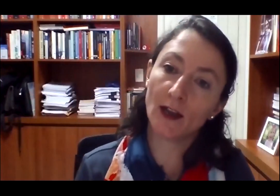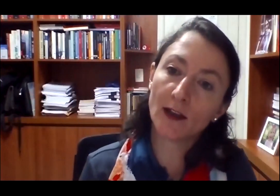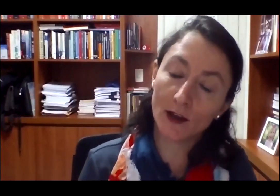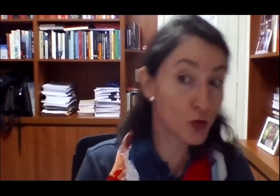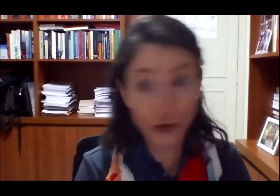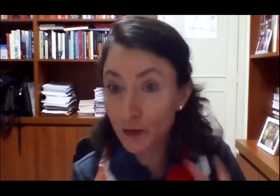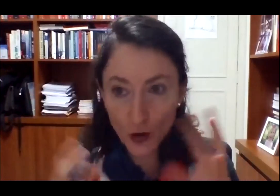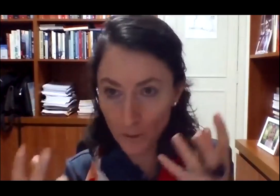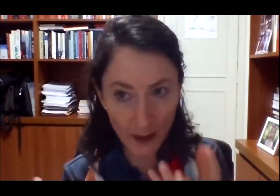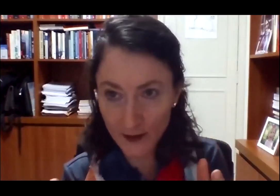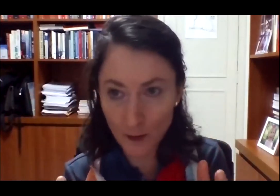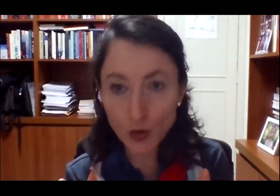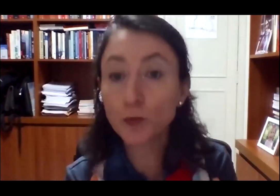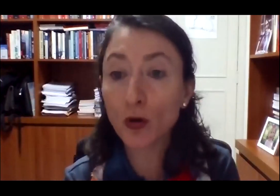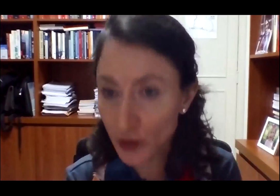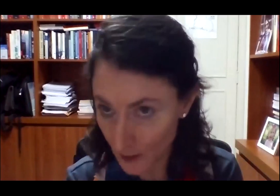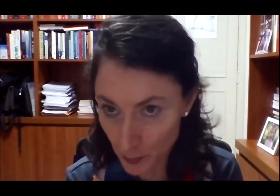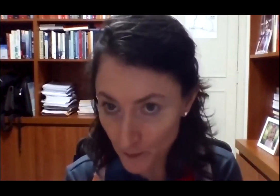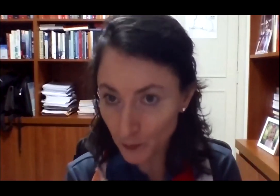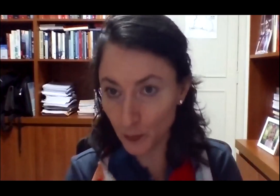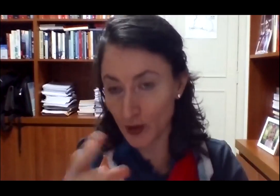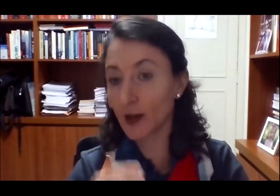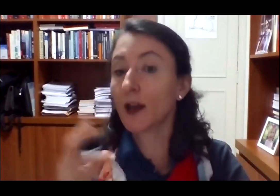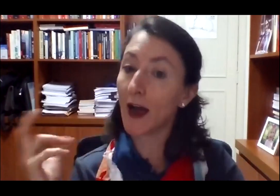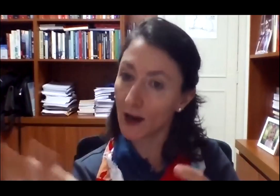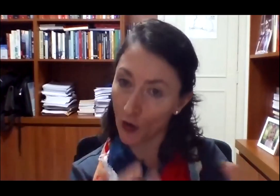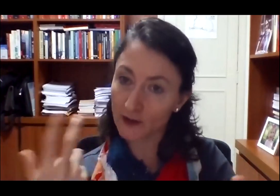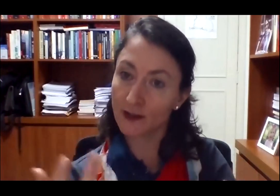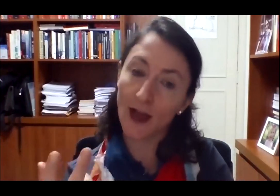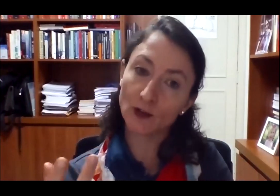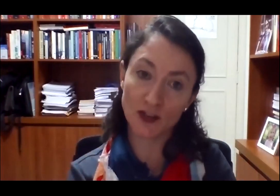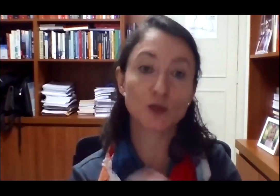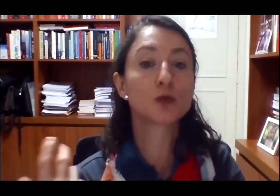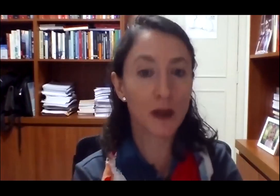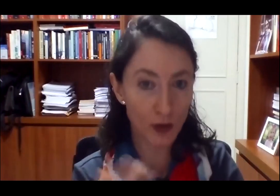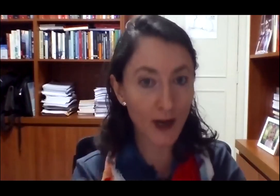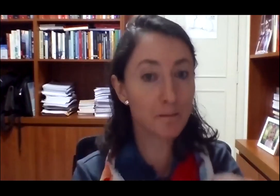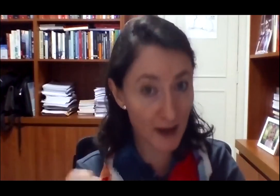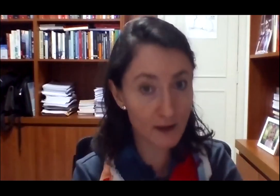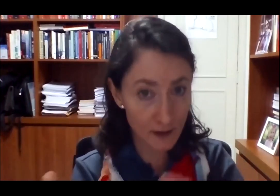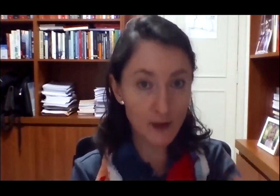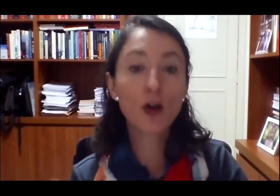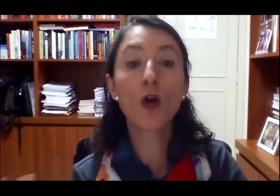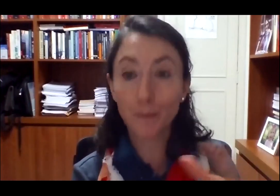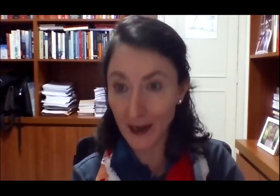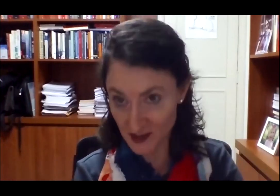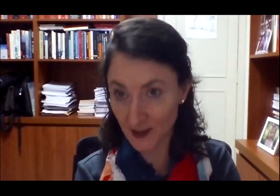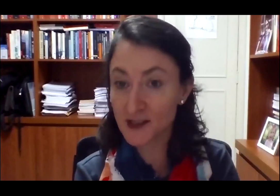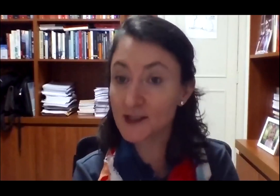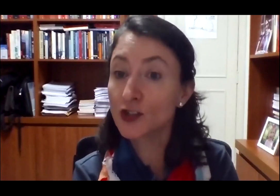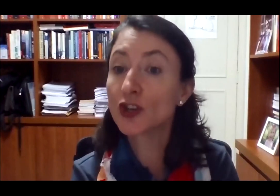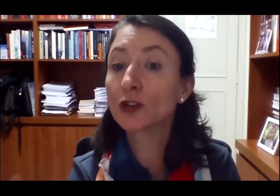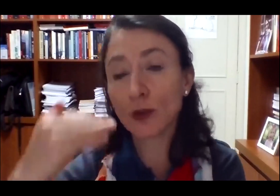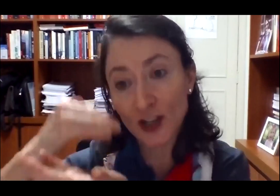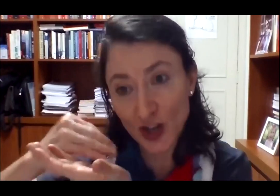eu só fui compreender há muito pouco tempo, porque a cota da educação superior ela é bem complexa